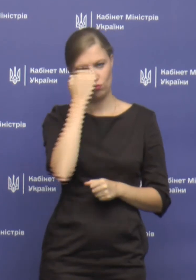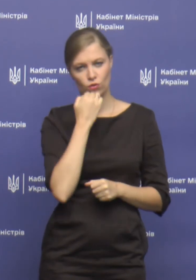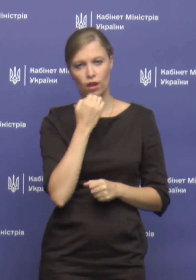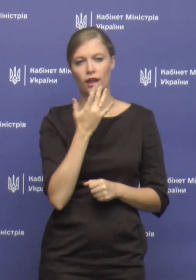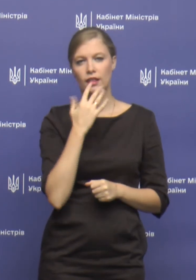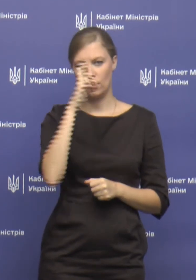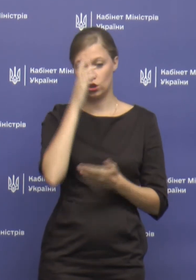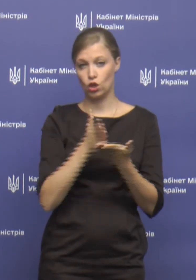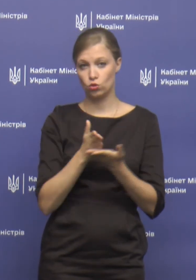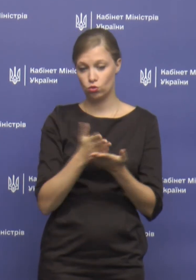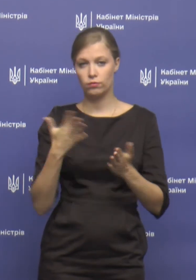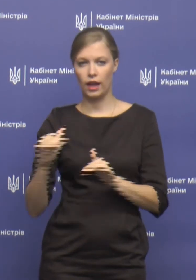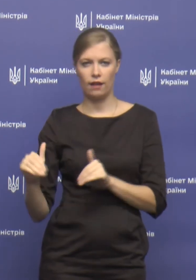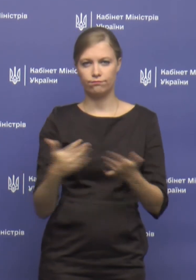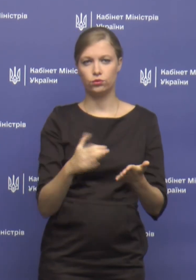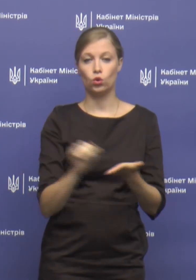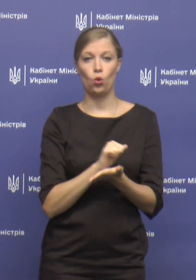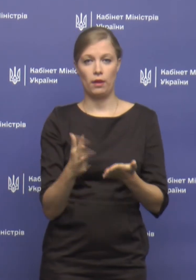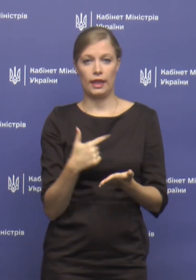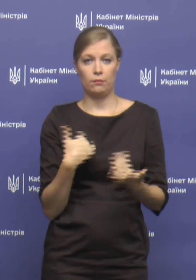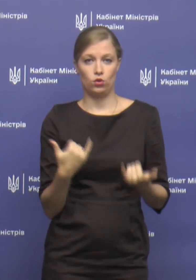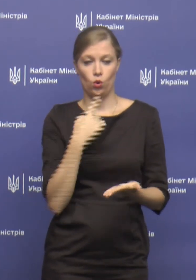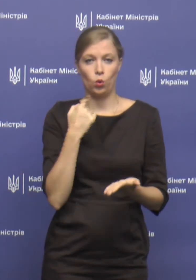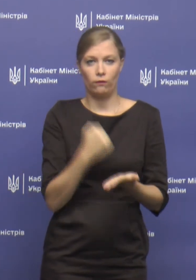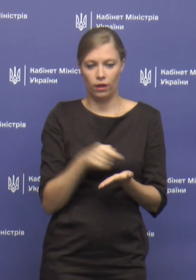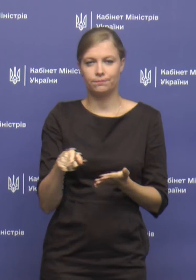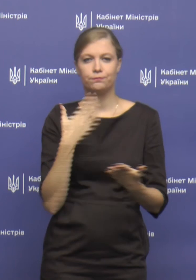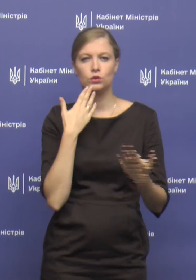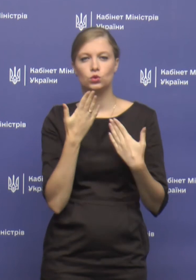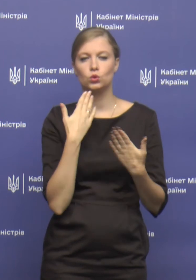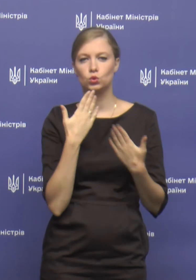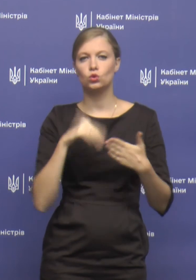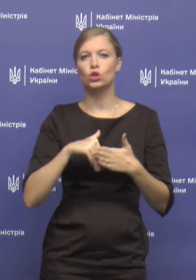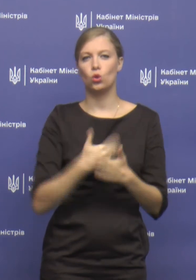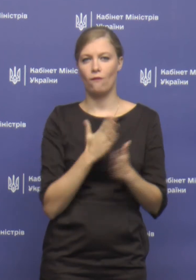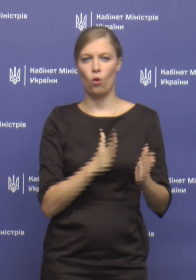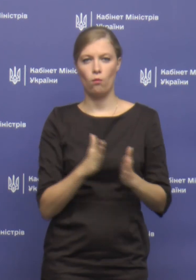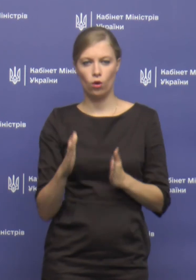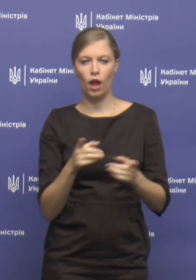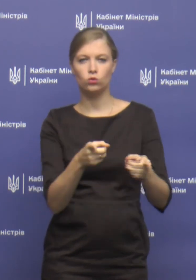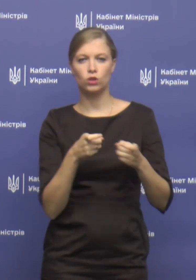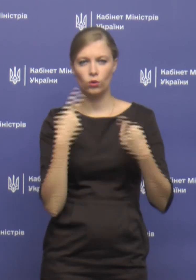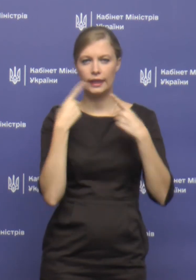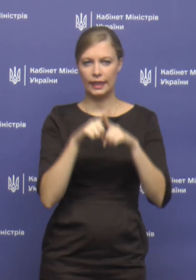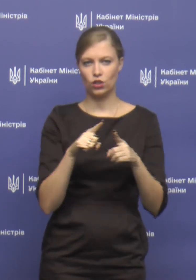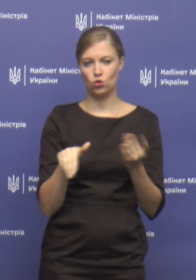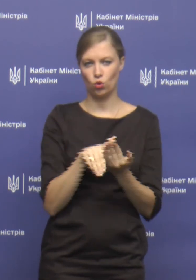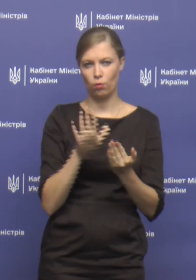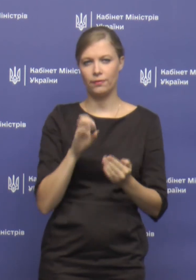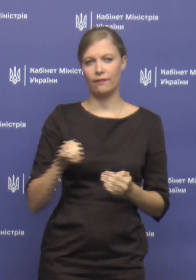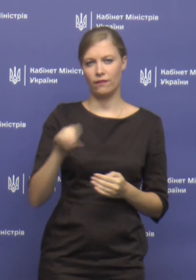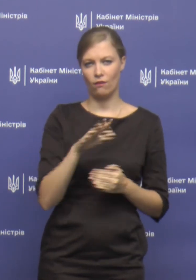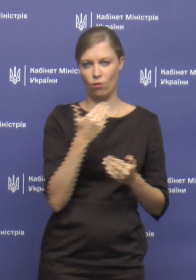НАЗДержслужбі, яка винесла документи, які ми сьогодні ухвалили, які стосуються нового порядку залучення технічної допомоги від